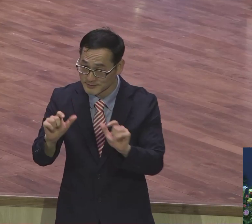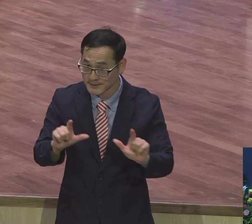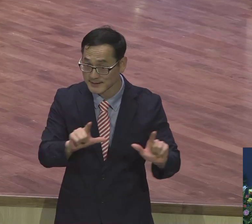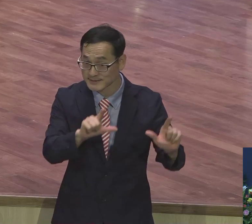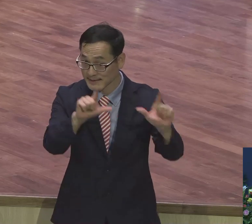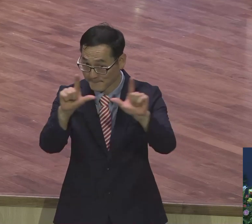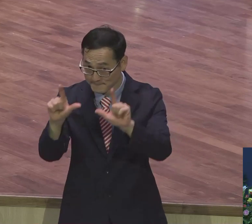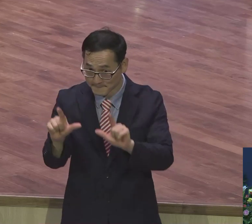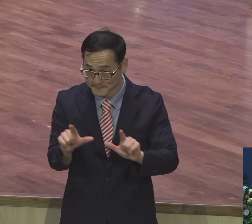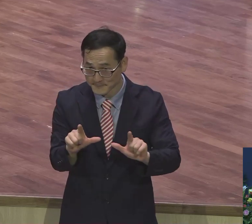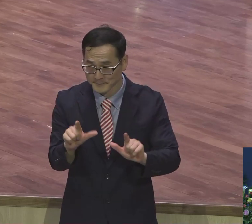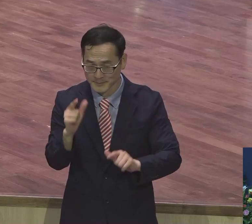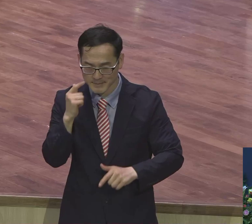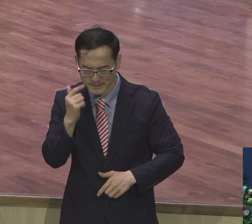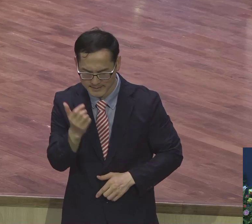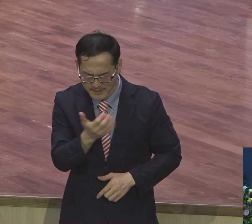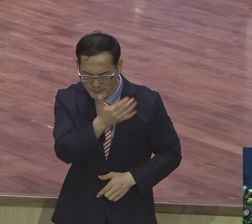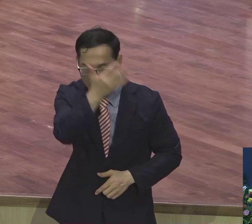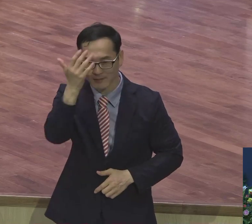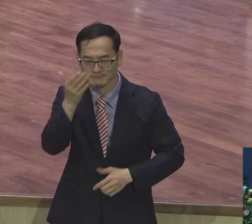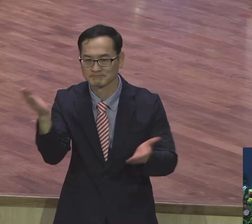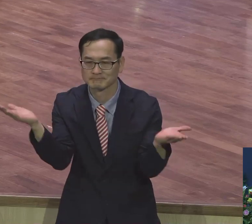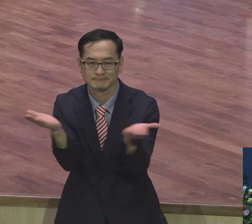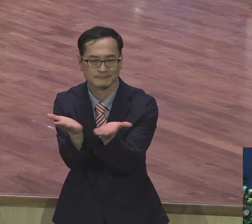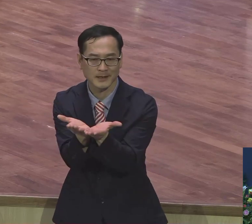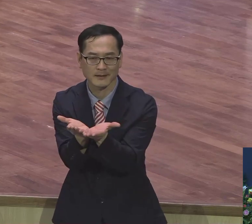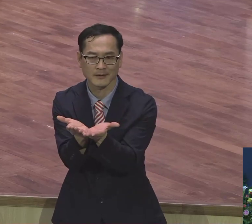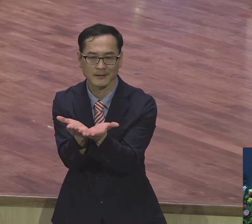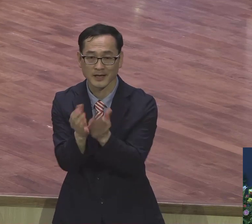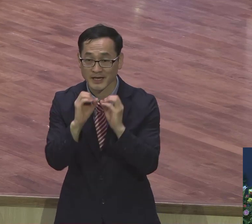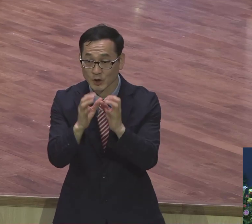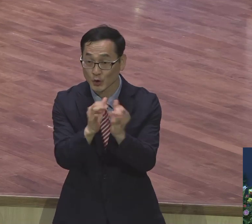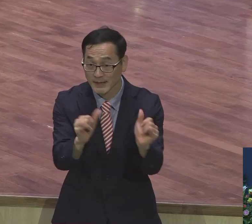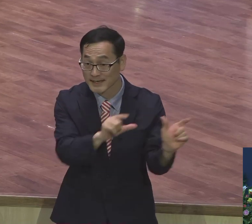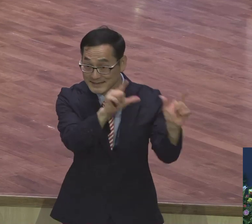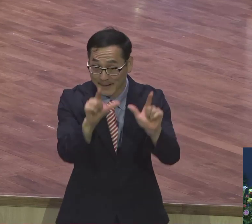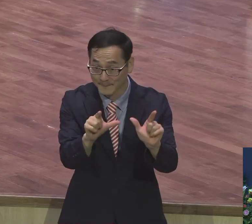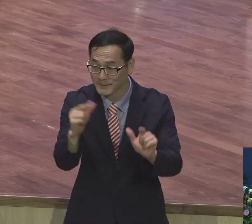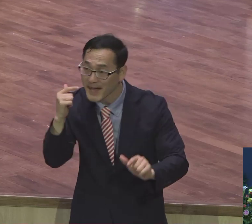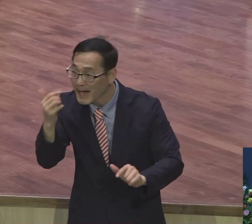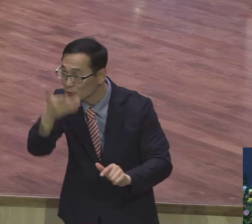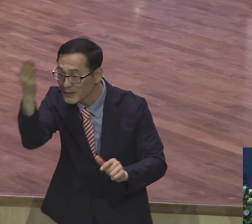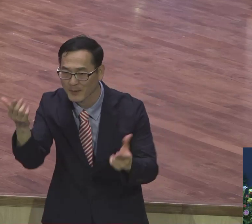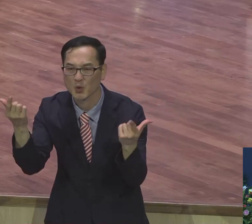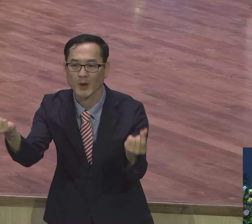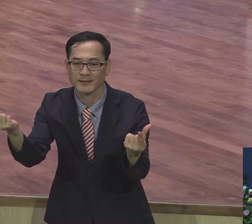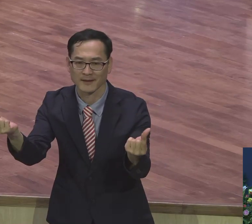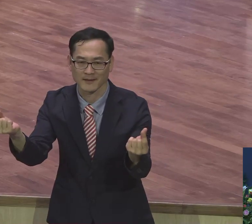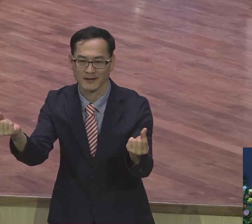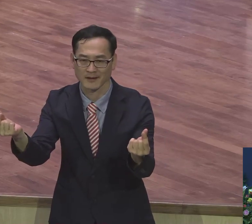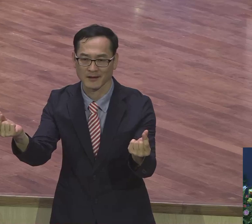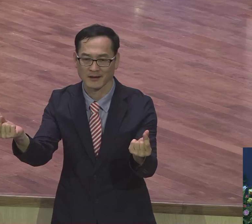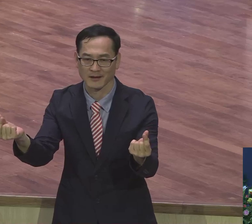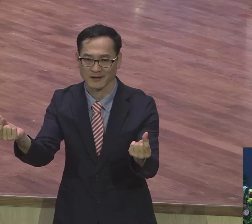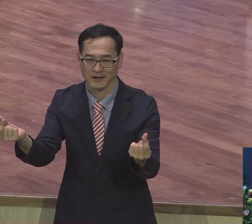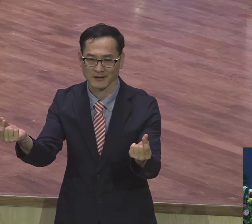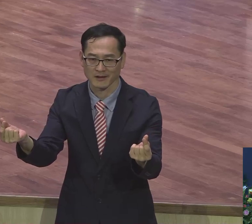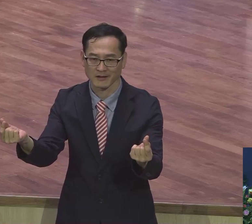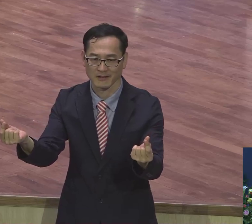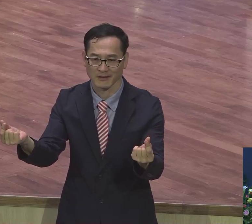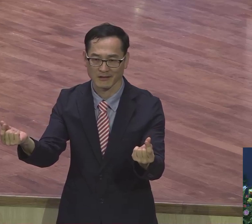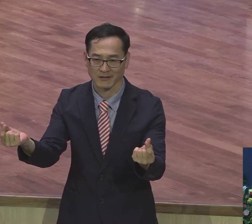아름다움을 일치시키고 있어요. 전도자의 삶과 아름다움 이건 다른 얘기 같잖아요. 그런데 바울은